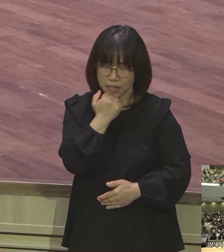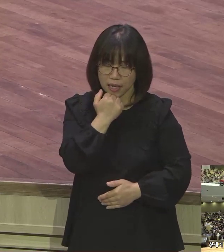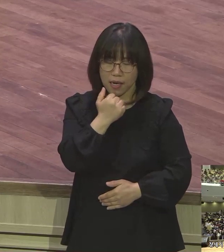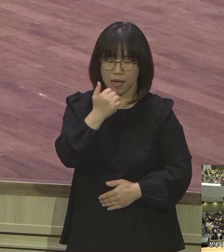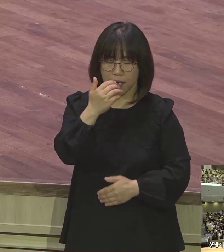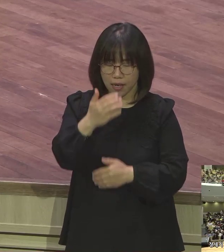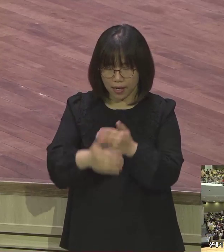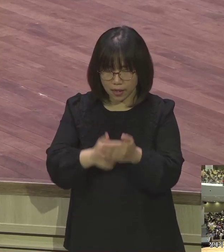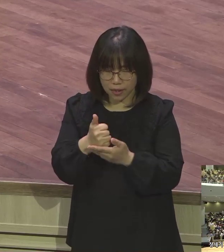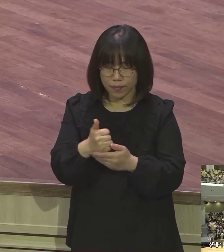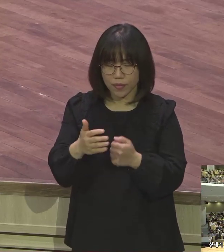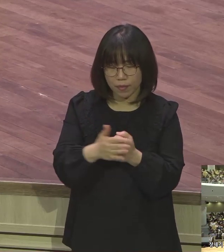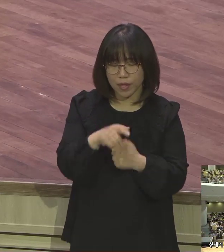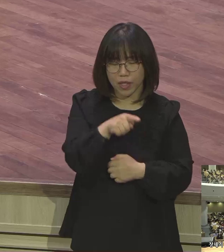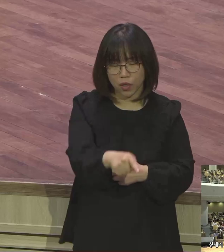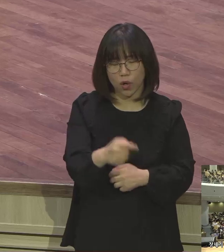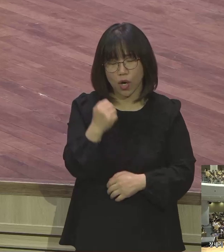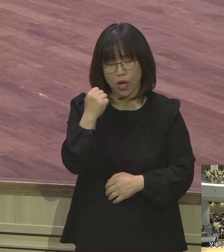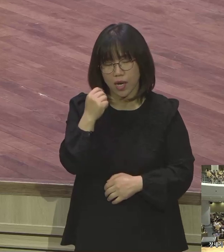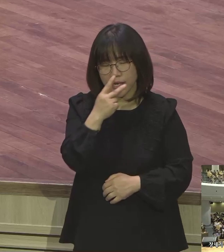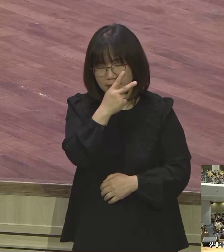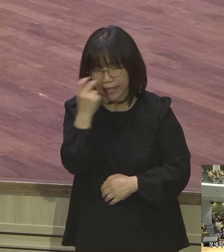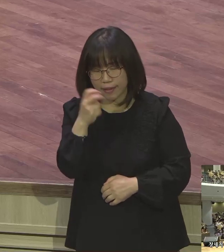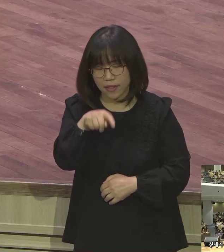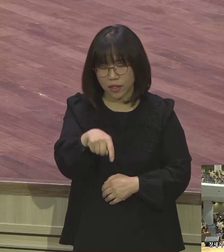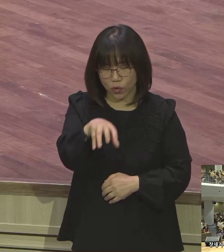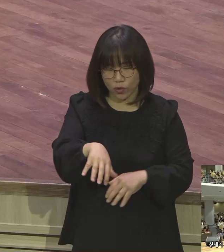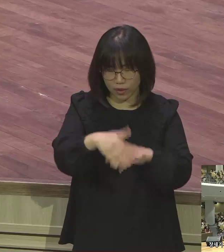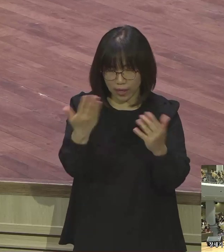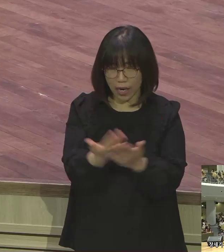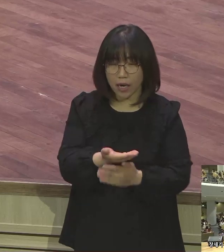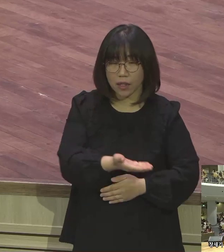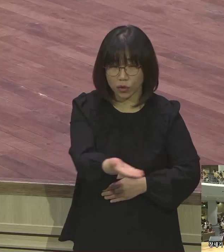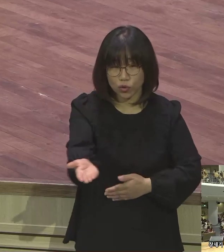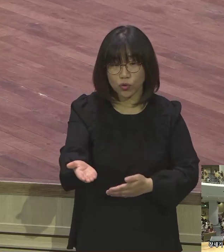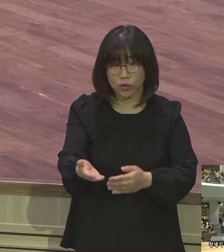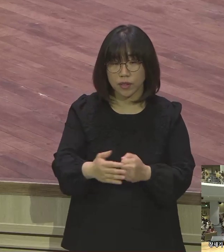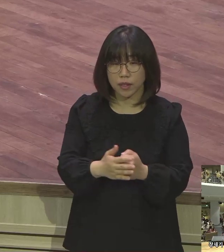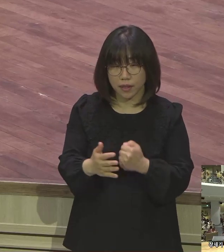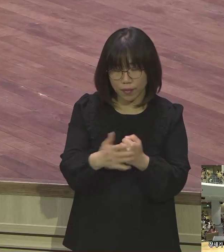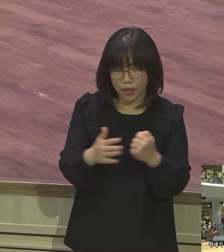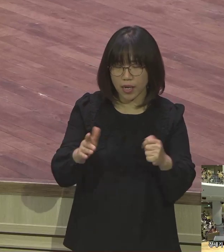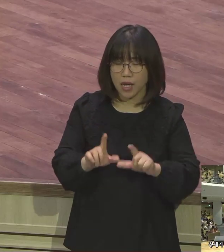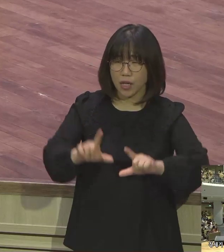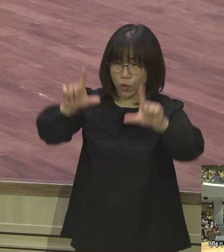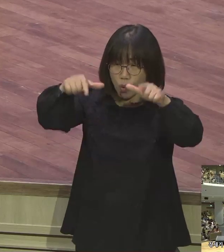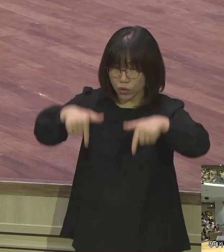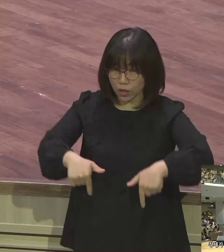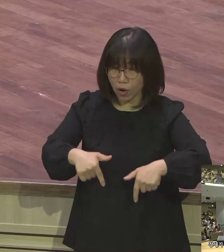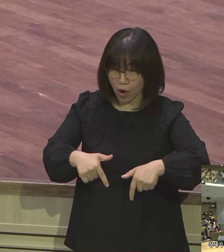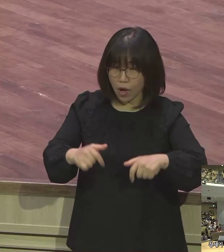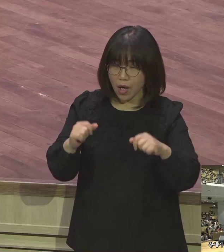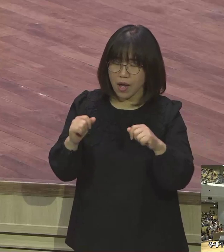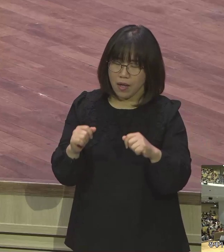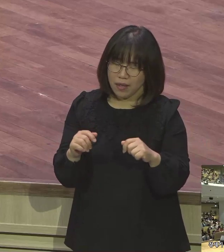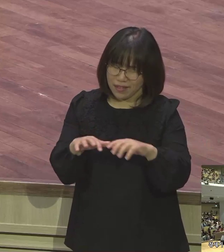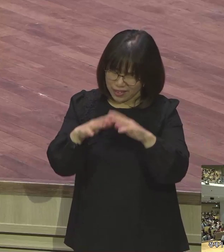자손에게 주리니 너 자손이 땅의 틀거같이 되어 너가 서쪽과 동쪽과 북쪽과 남쪽으로 퍼져나갈지며 땅의 모든